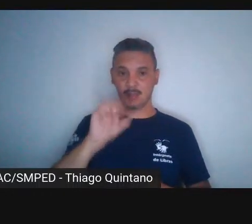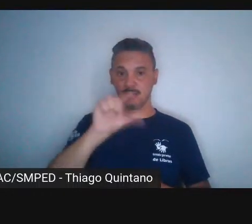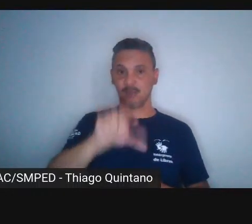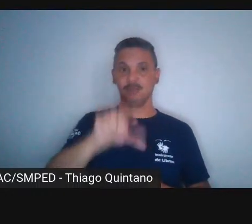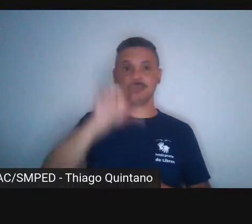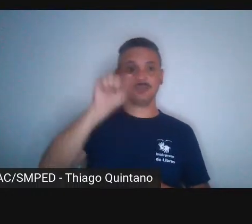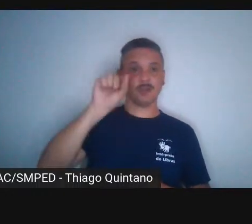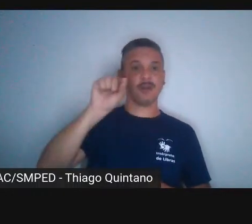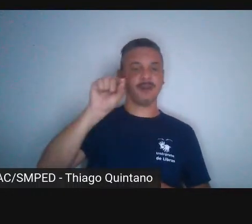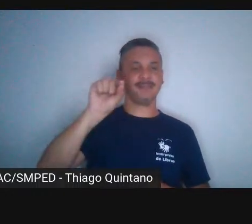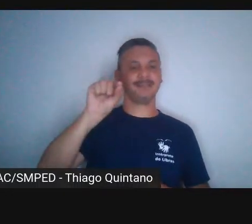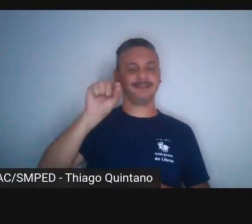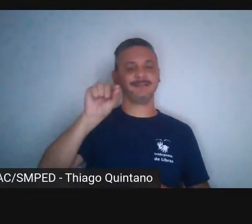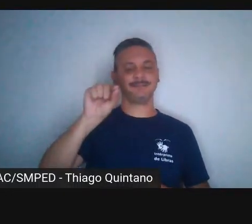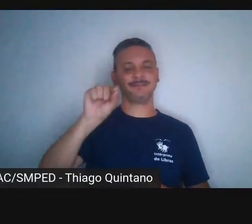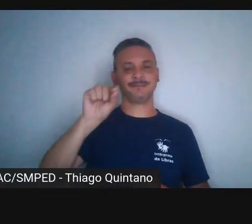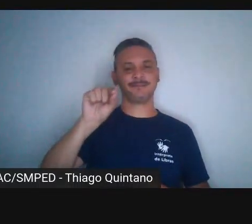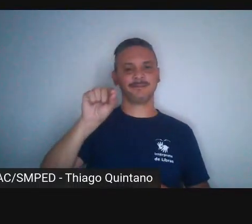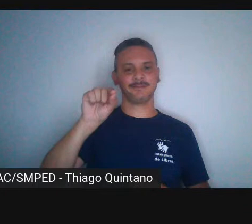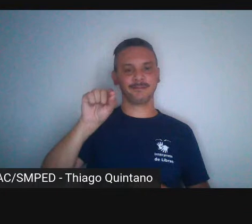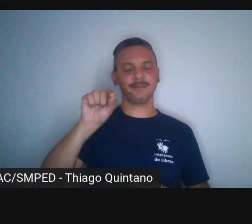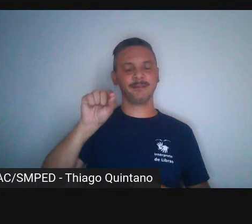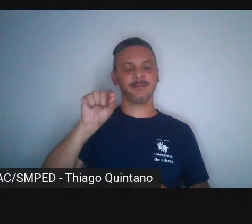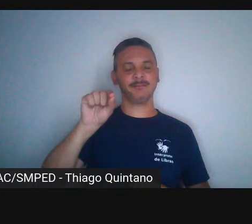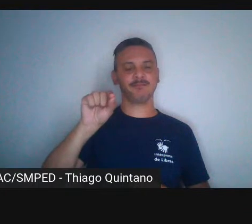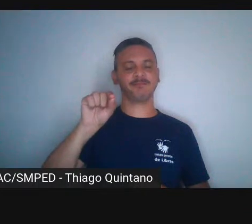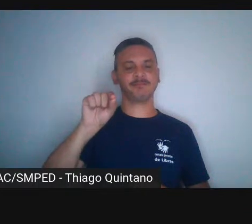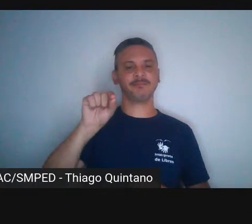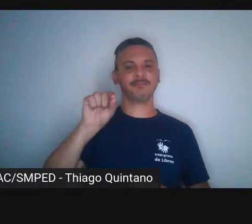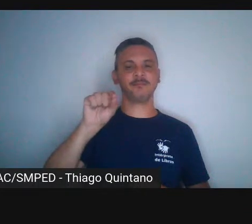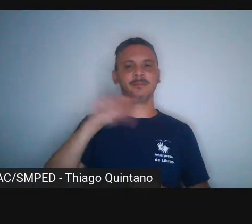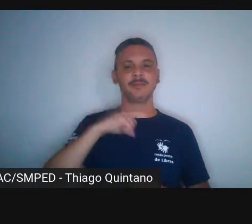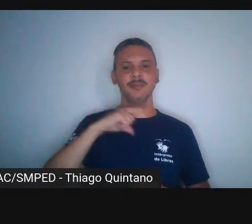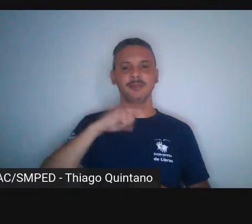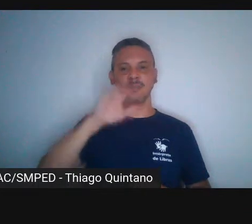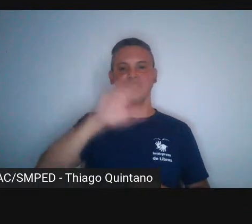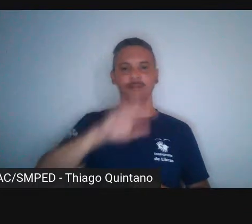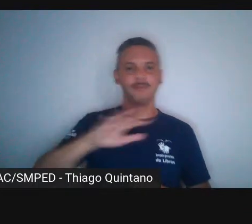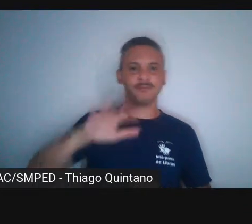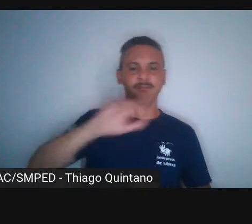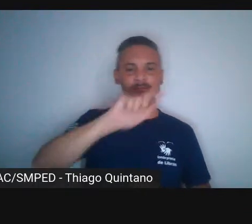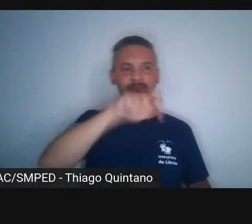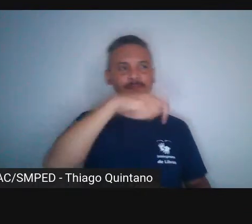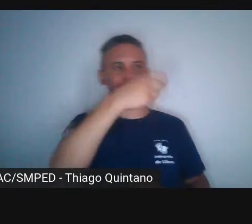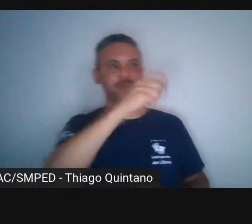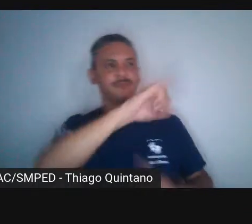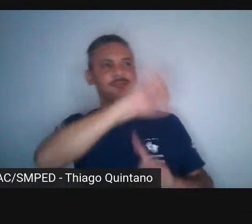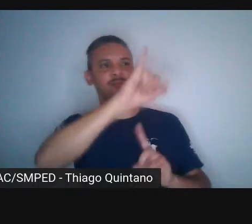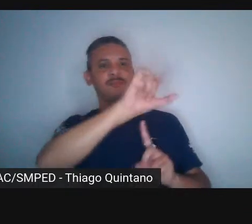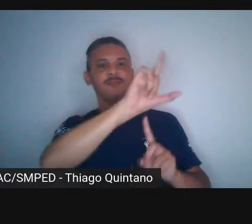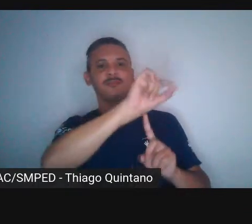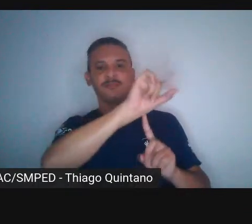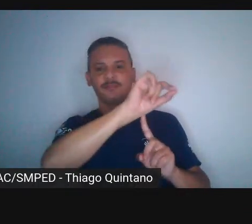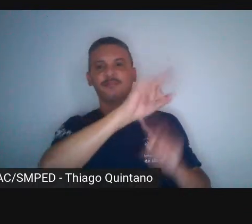forma certeira esse emblema geográfico